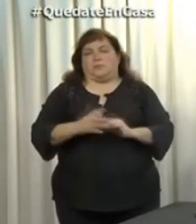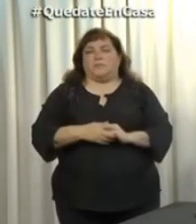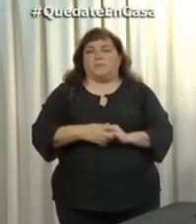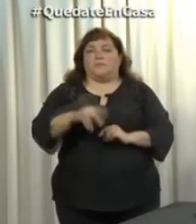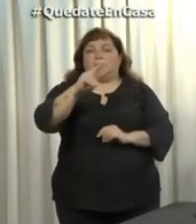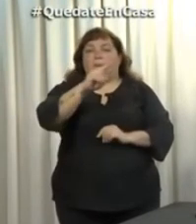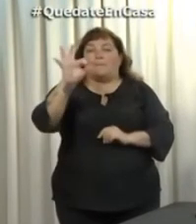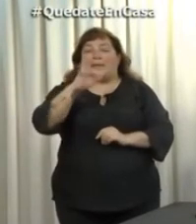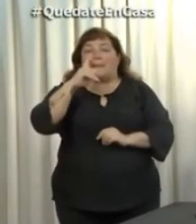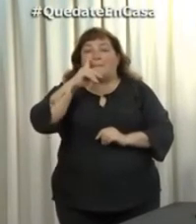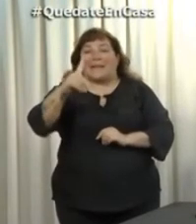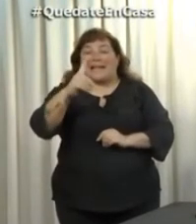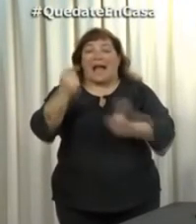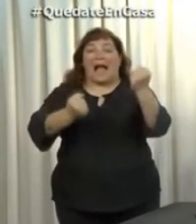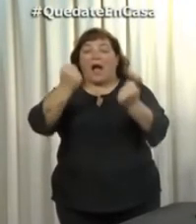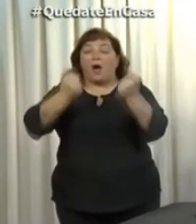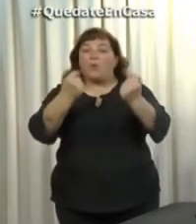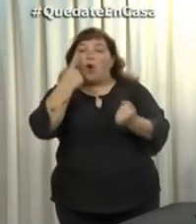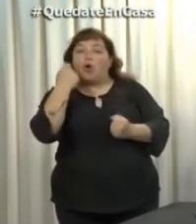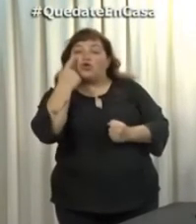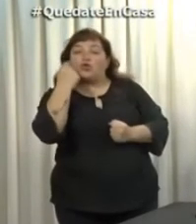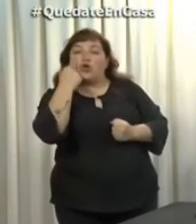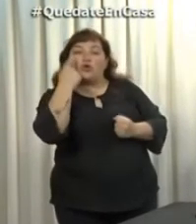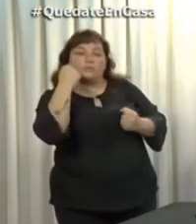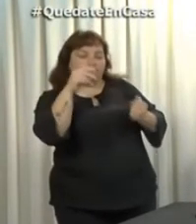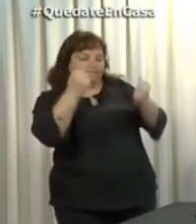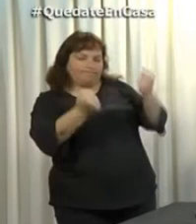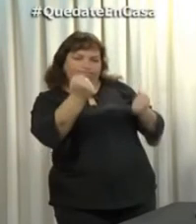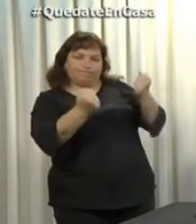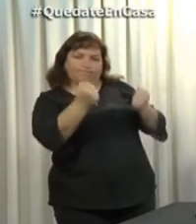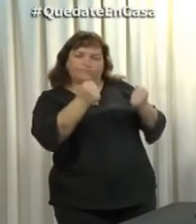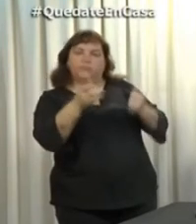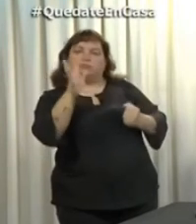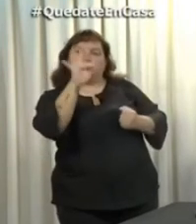20.000 vehículos se controlan por días, aproximadamente.